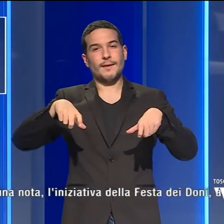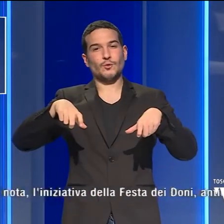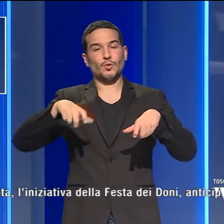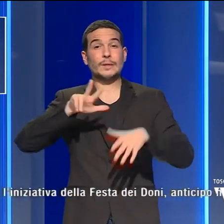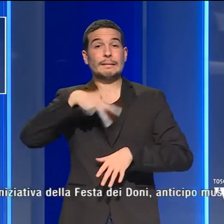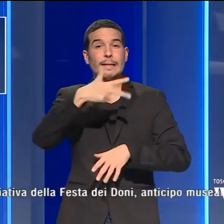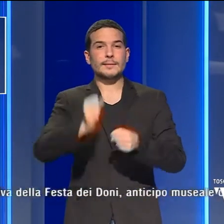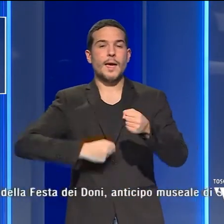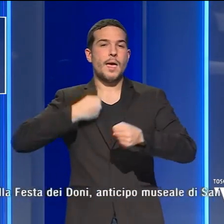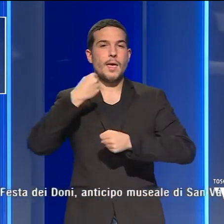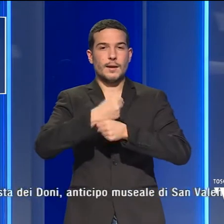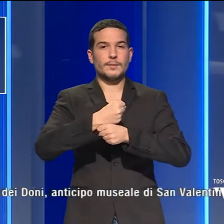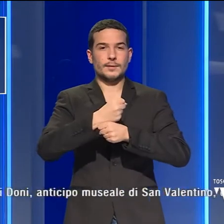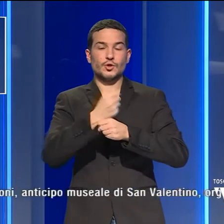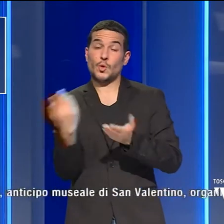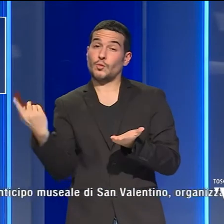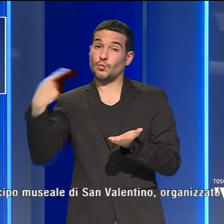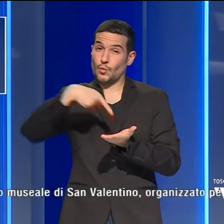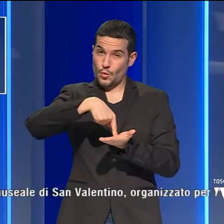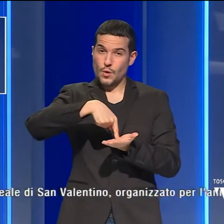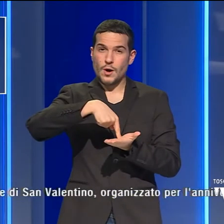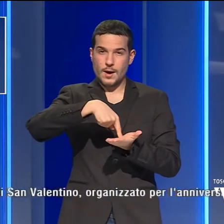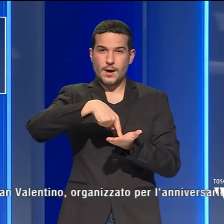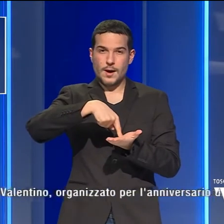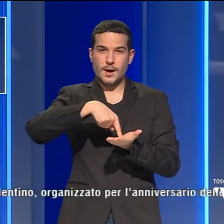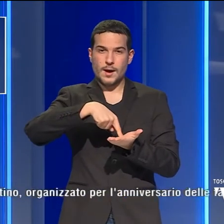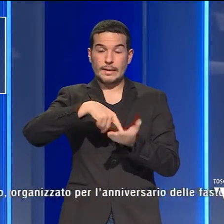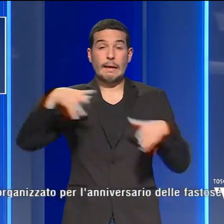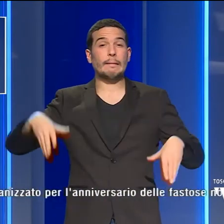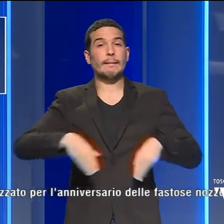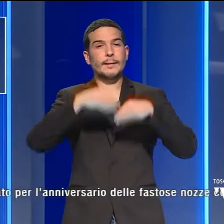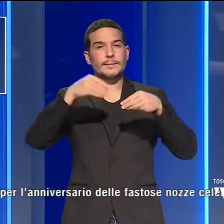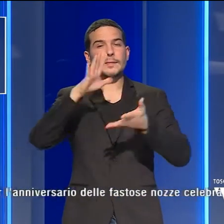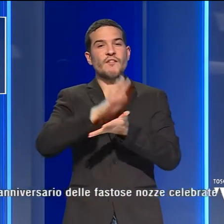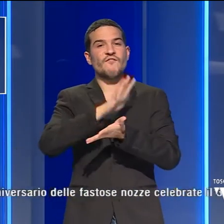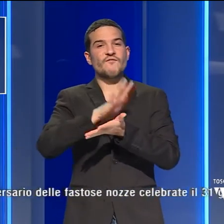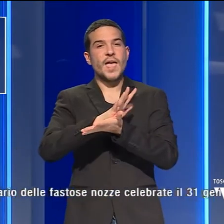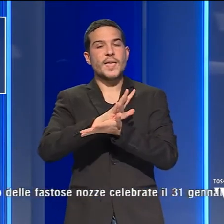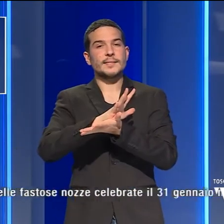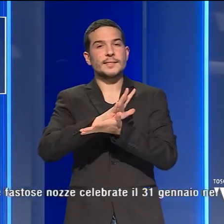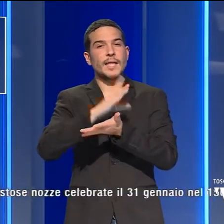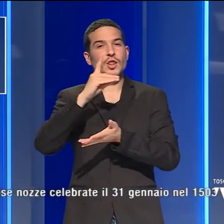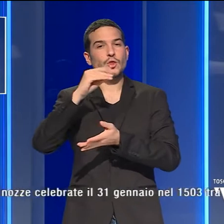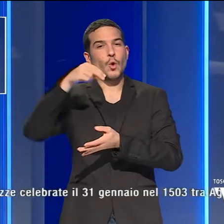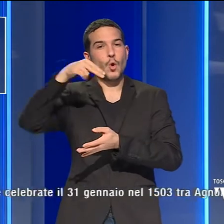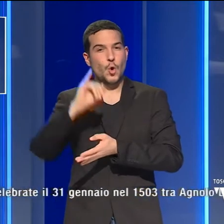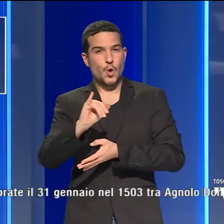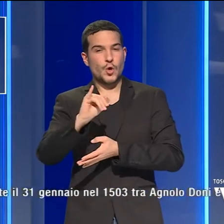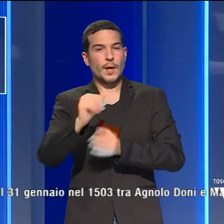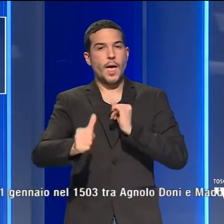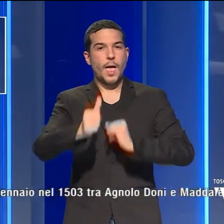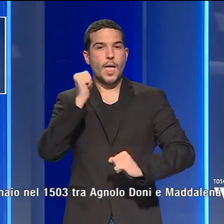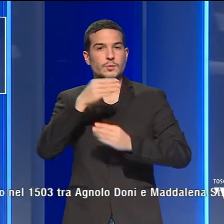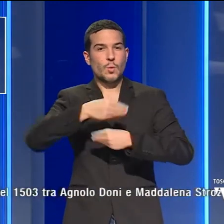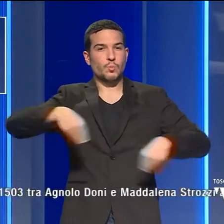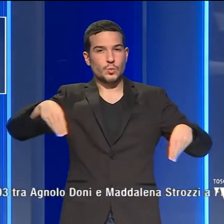edizione, spiega il museo, l'iniziativa della Festa dei Doni, anticipo museale